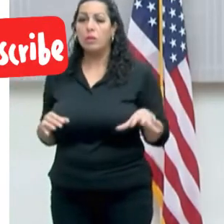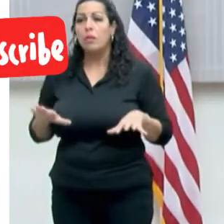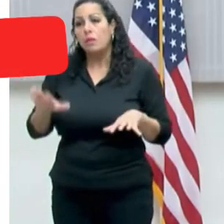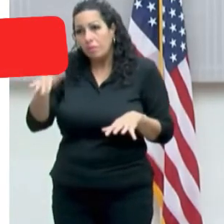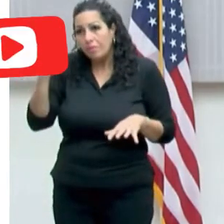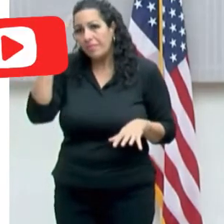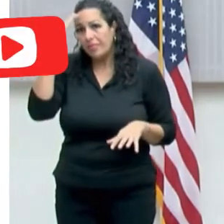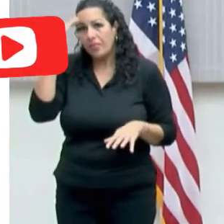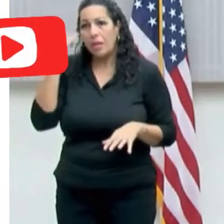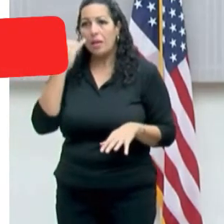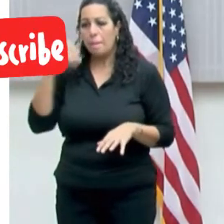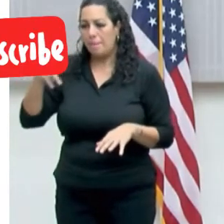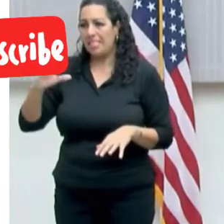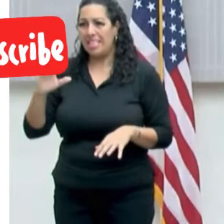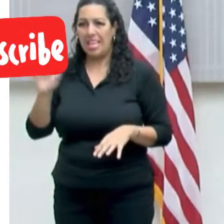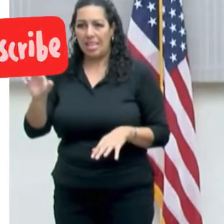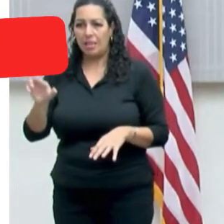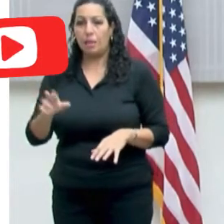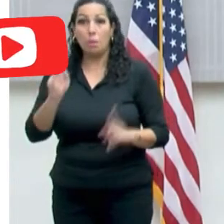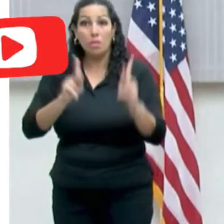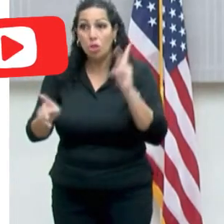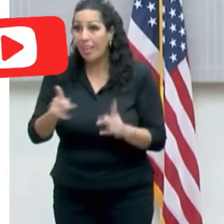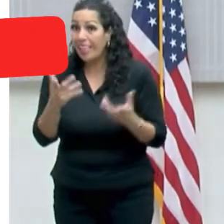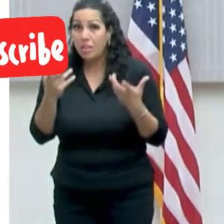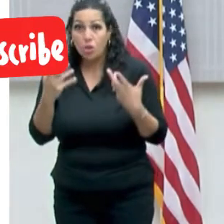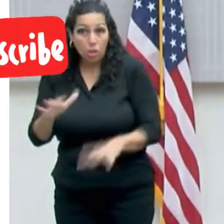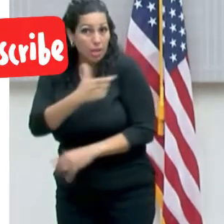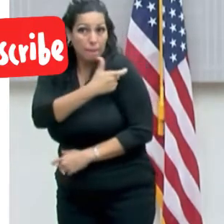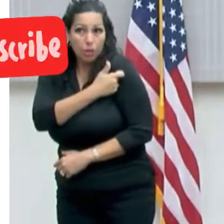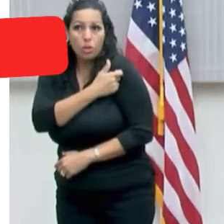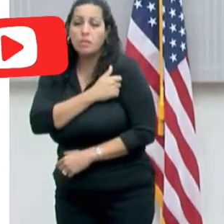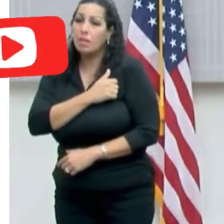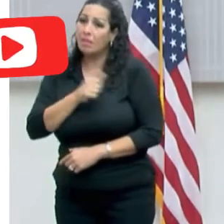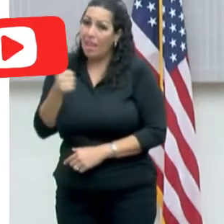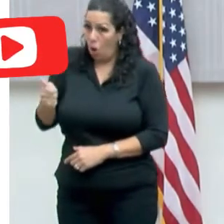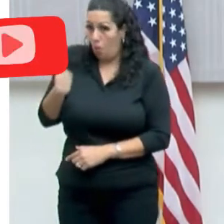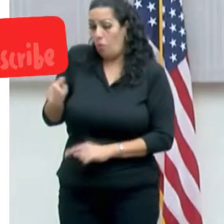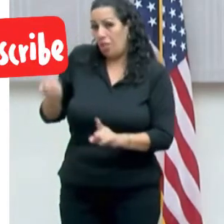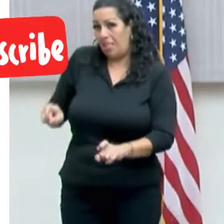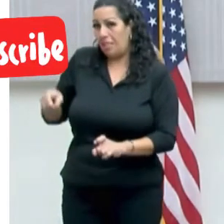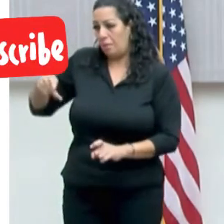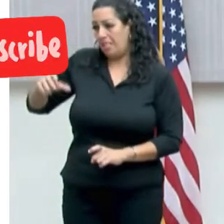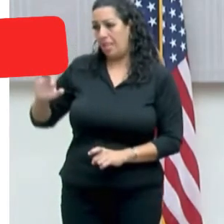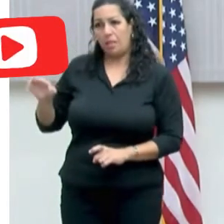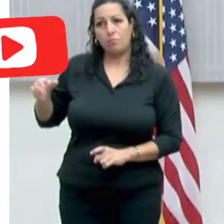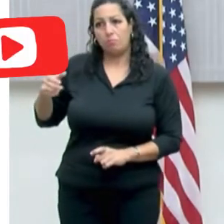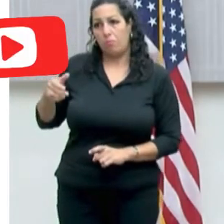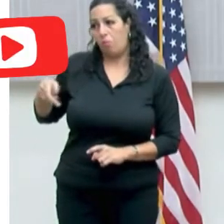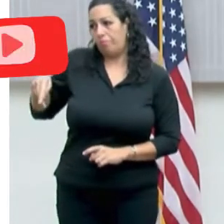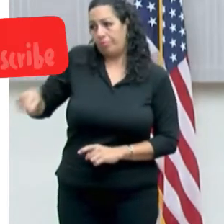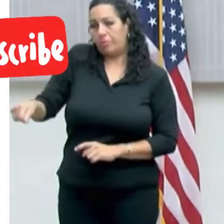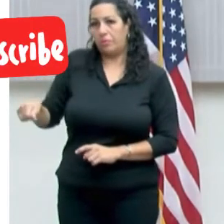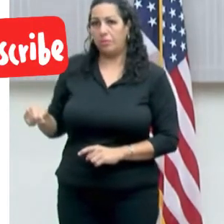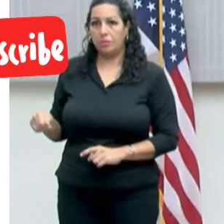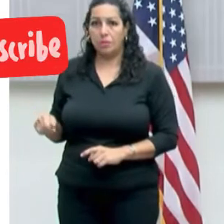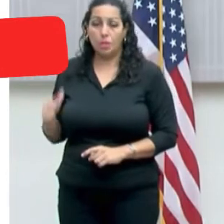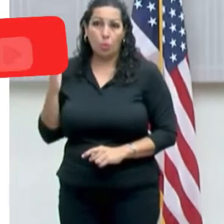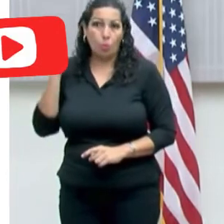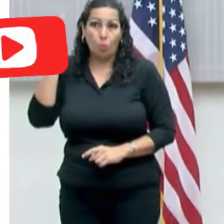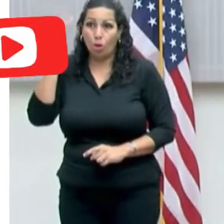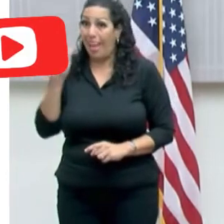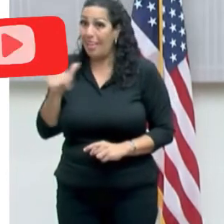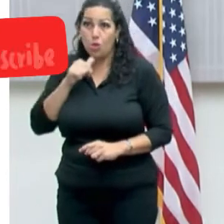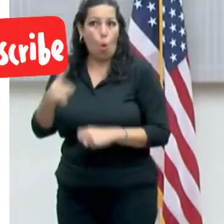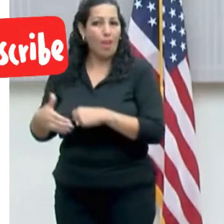aquellas personas que opten por no vacunarse, pues va a tener que ser costeado con ellos, porque los planes médicos en las pruebas de cernimiento no va a haber